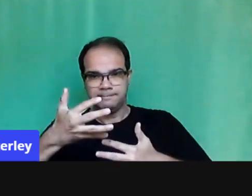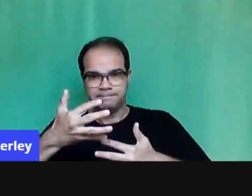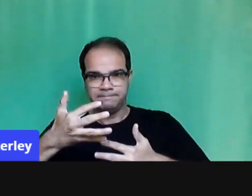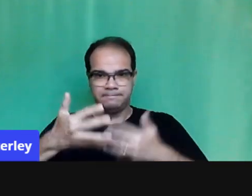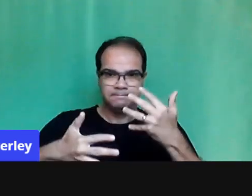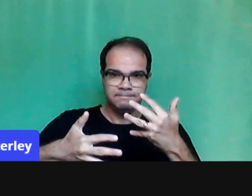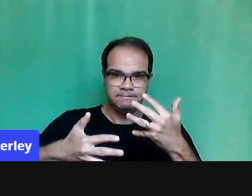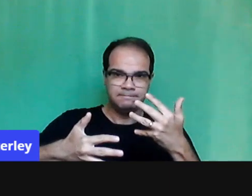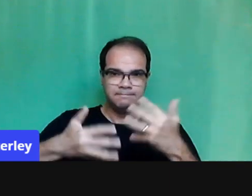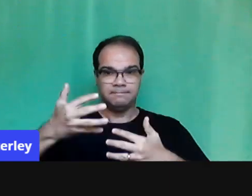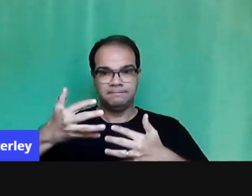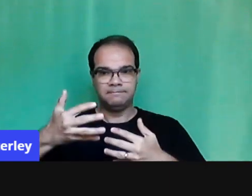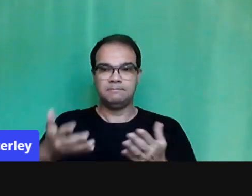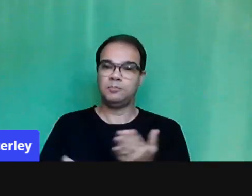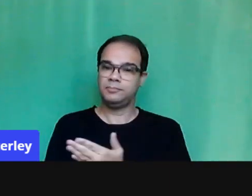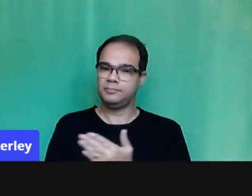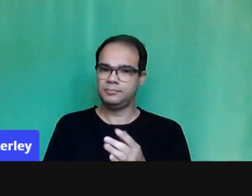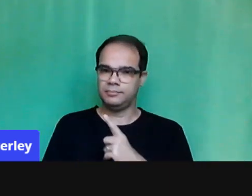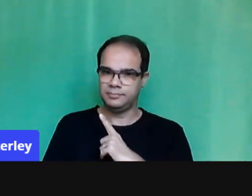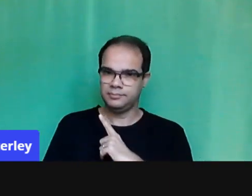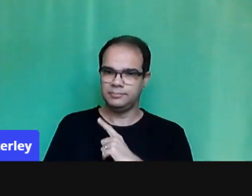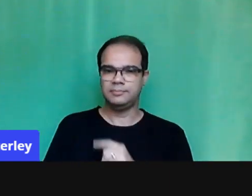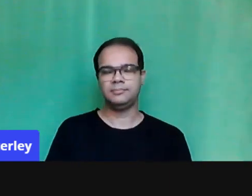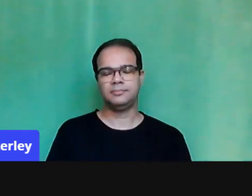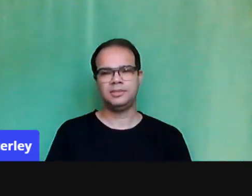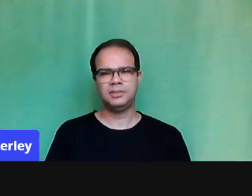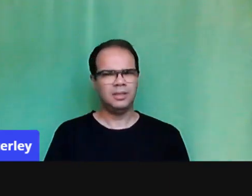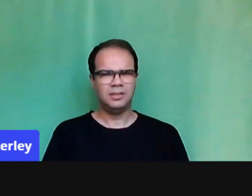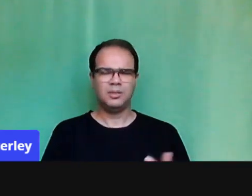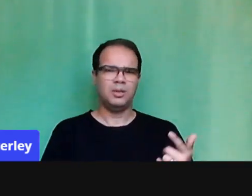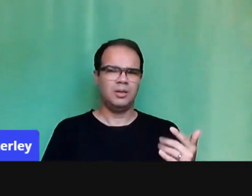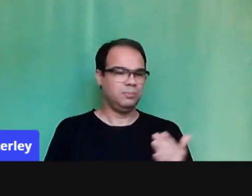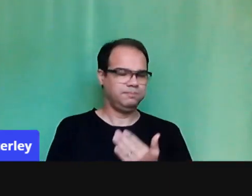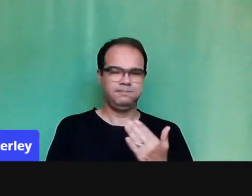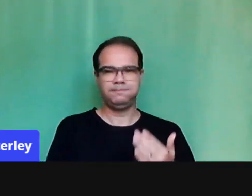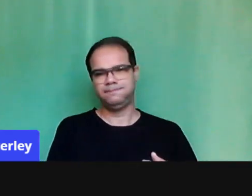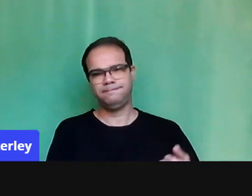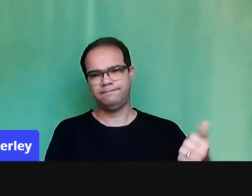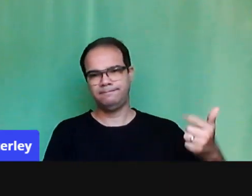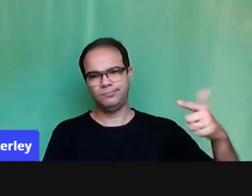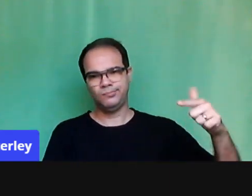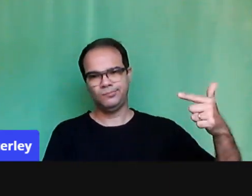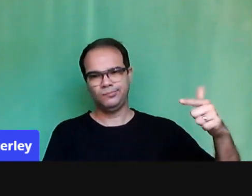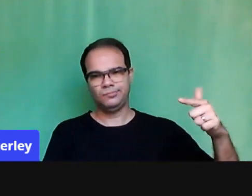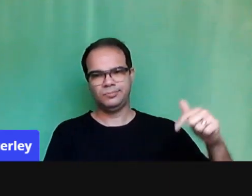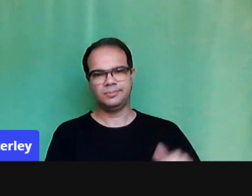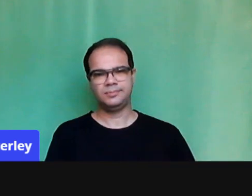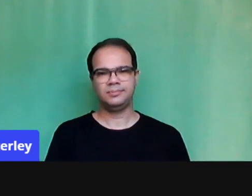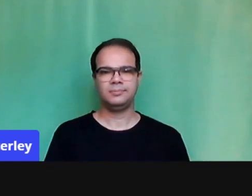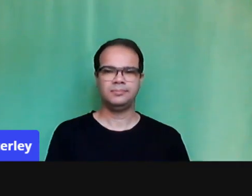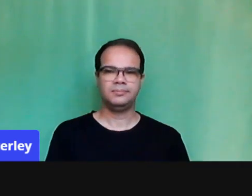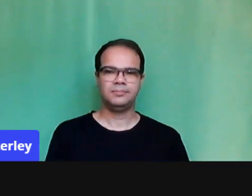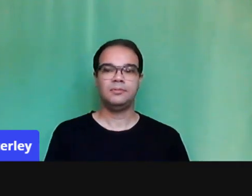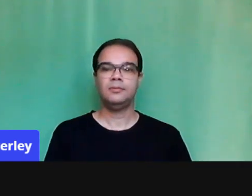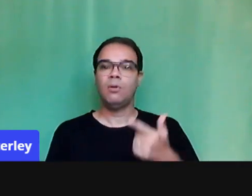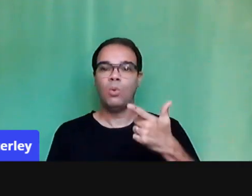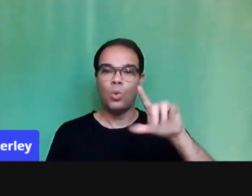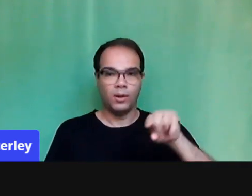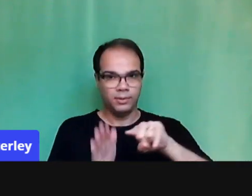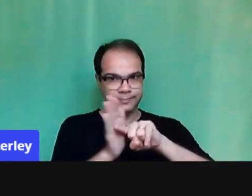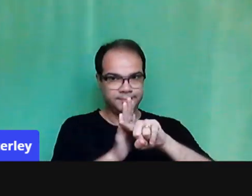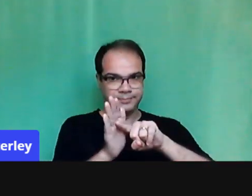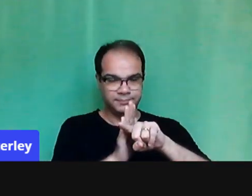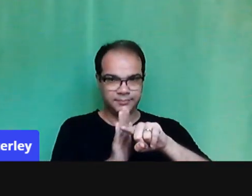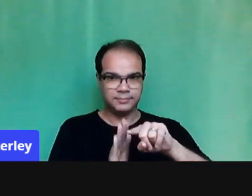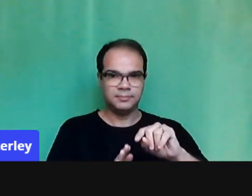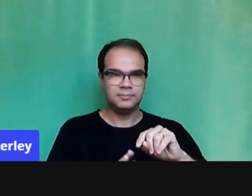possuem, né? O professor Dourado também traz uma pesquisa do relatório